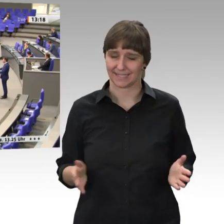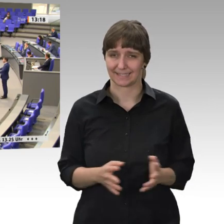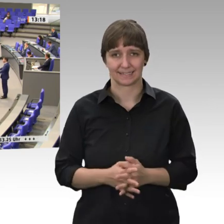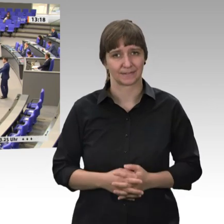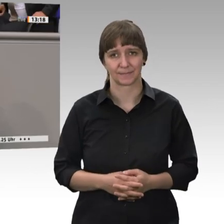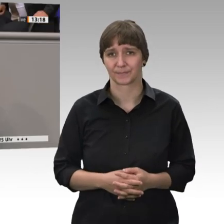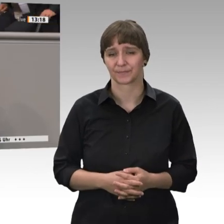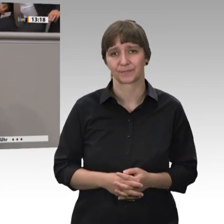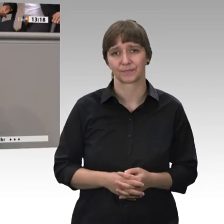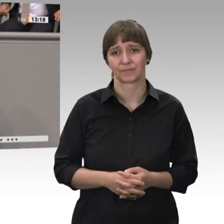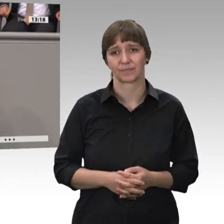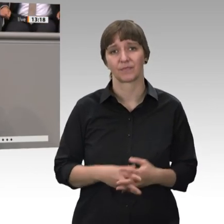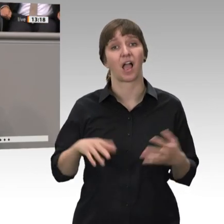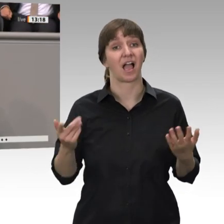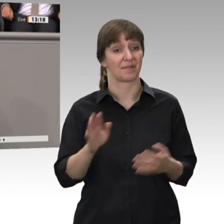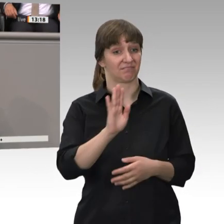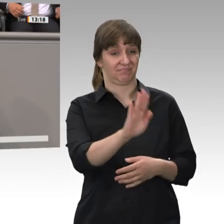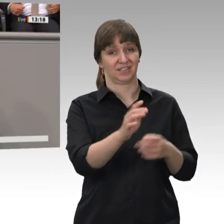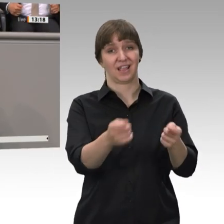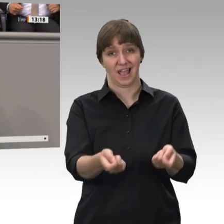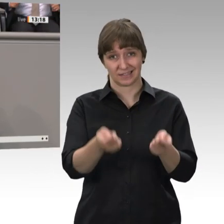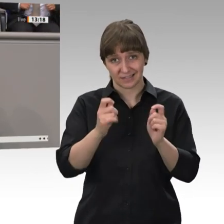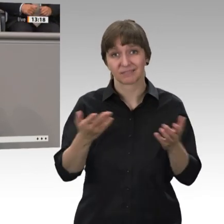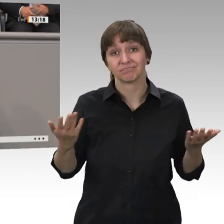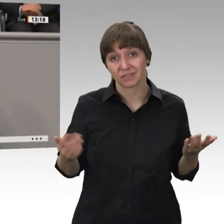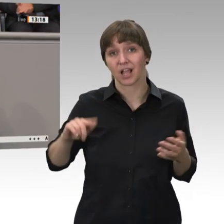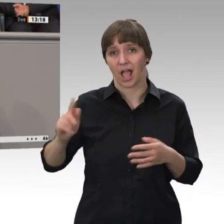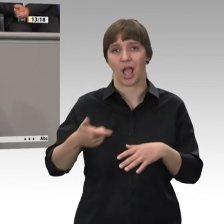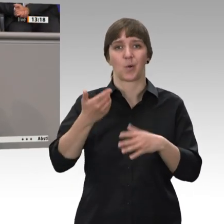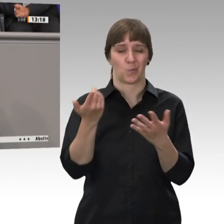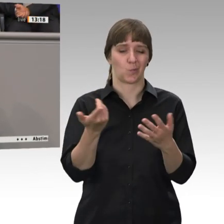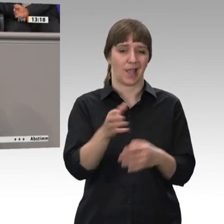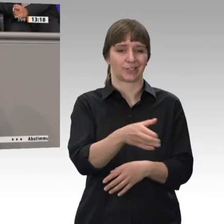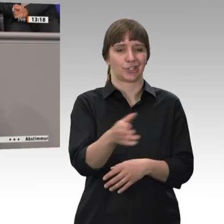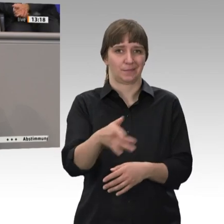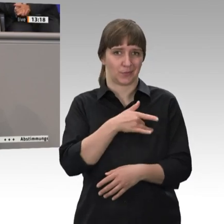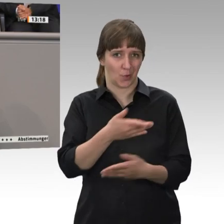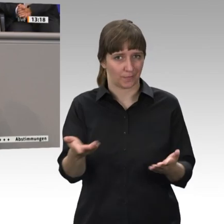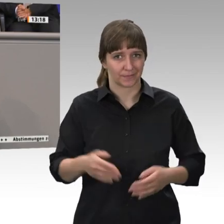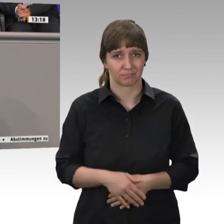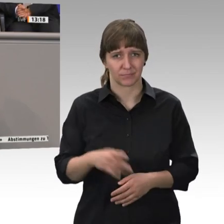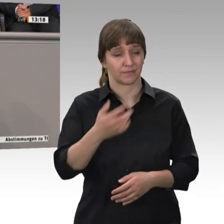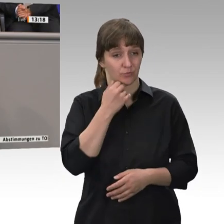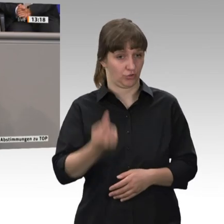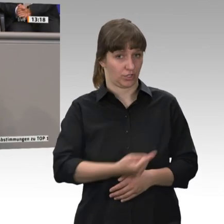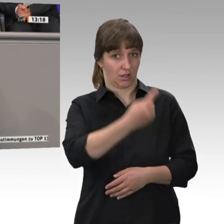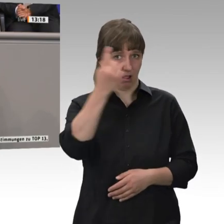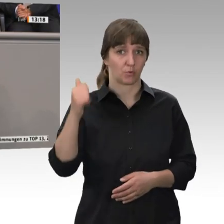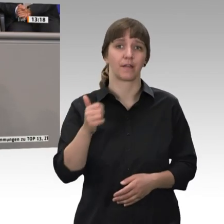Doch Ihr Antrag trifft auch die Arbeitnehmerseite. Fast 500 Euro jährlich wollen Sie beispielsweise einer langjährigen